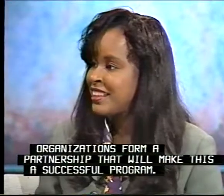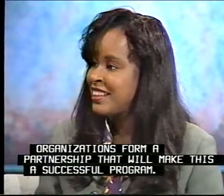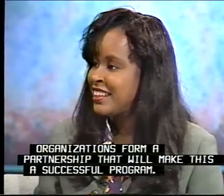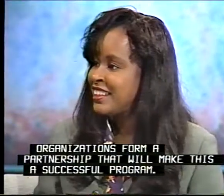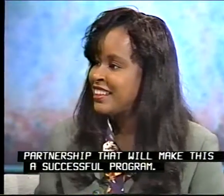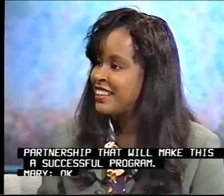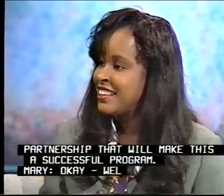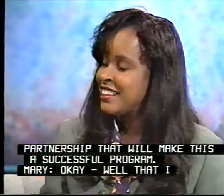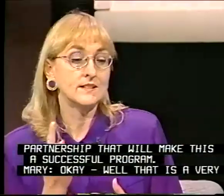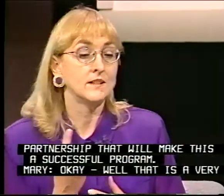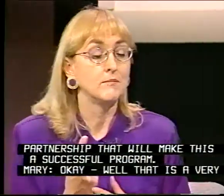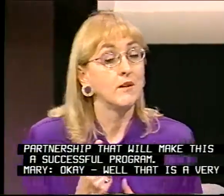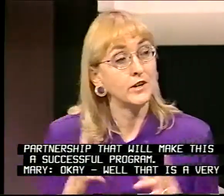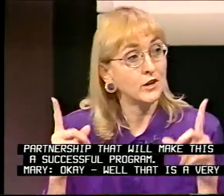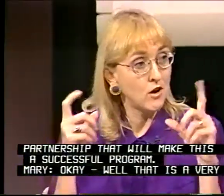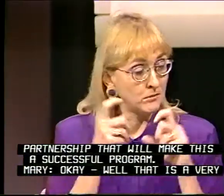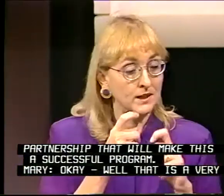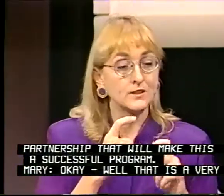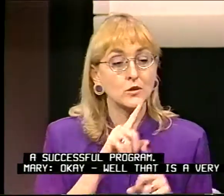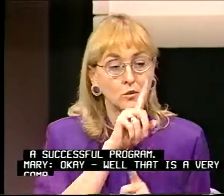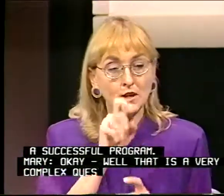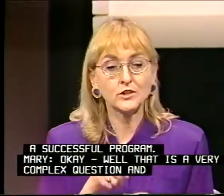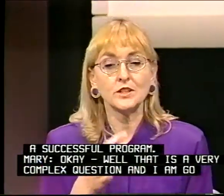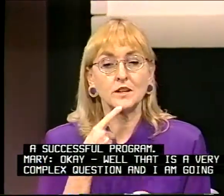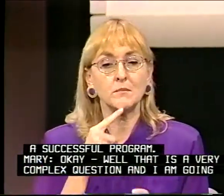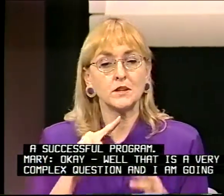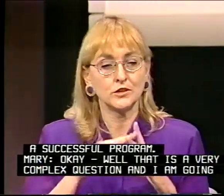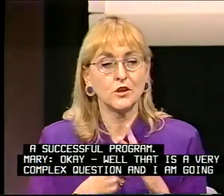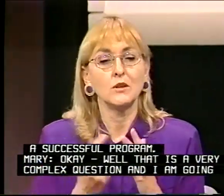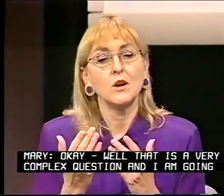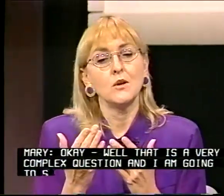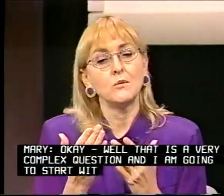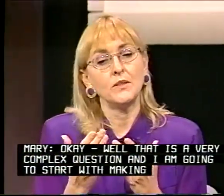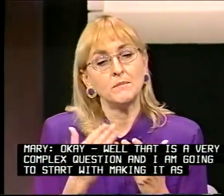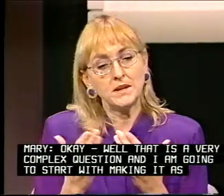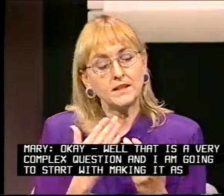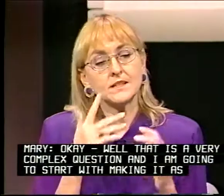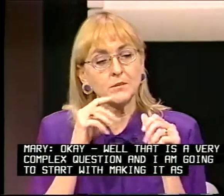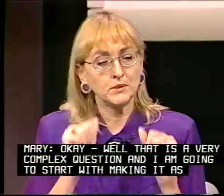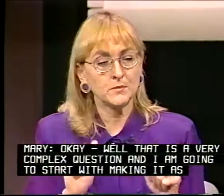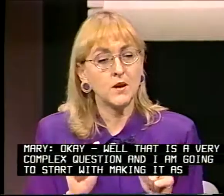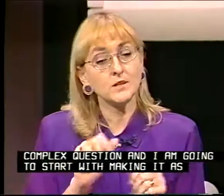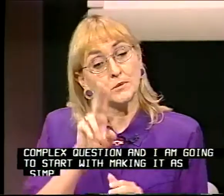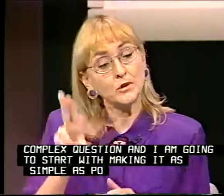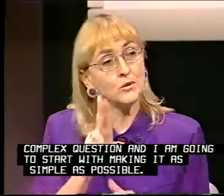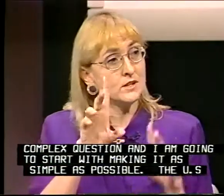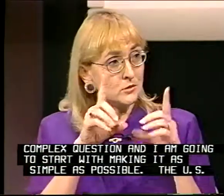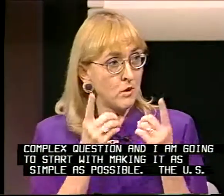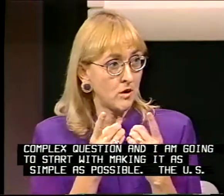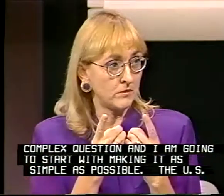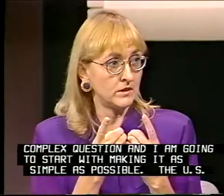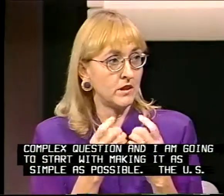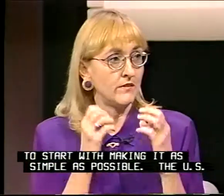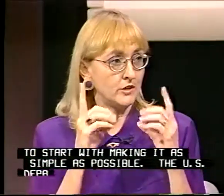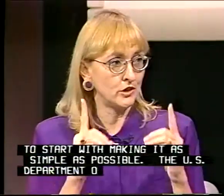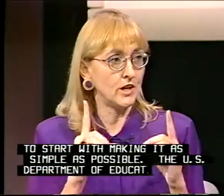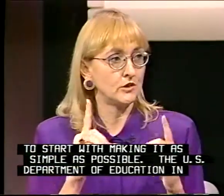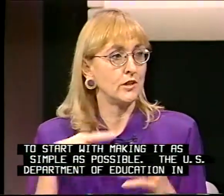Okay, well, that's a very complex question, and I'm going to start with making it as simple as possible. The U.S. of Education in